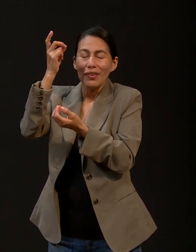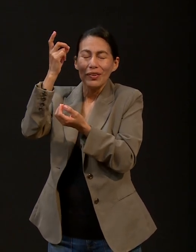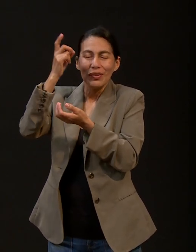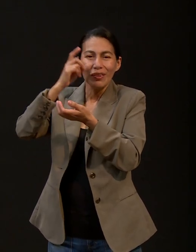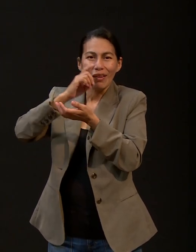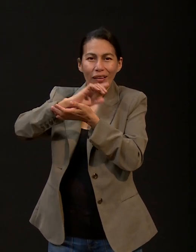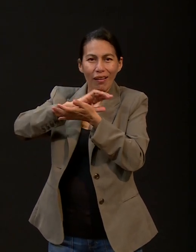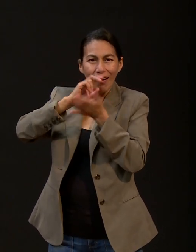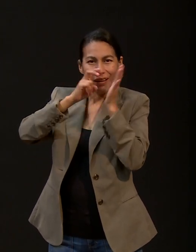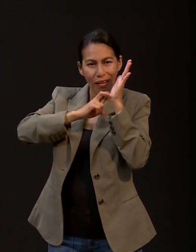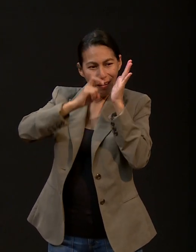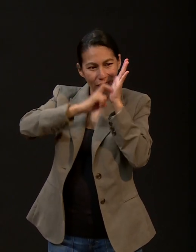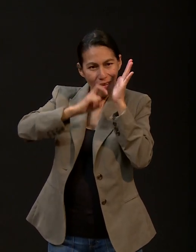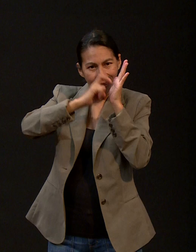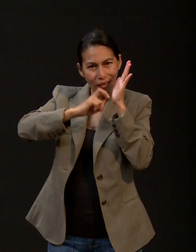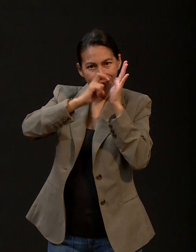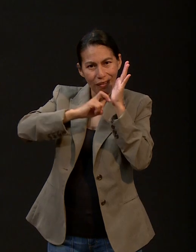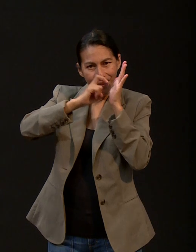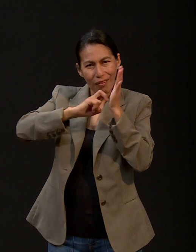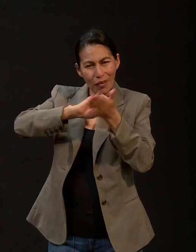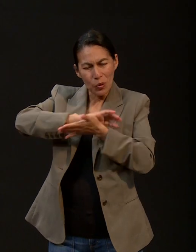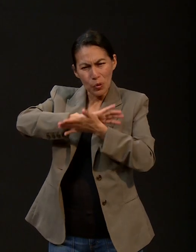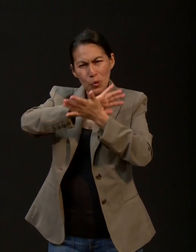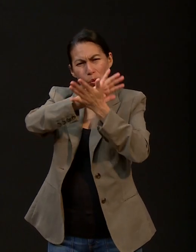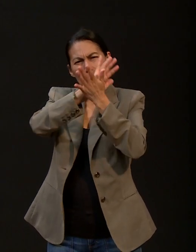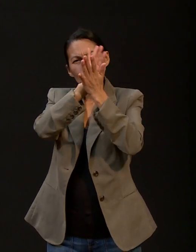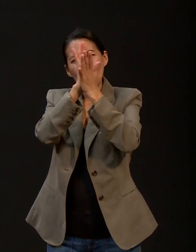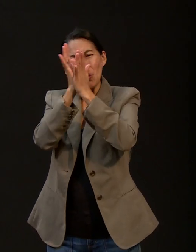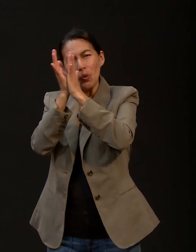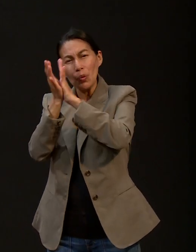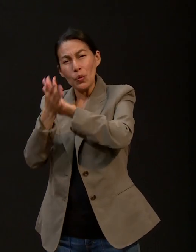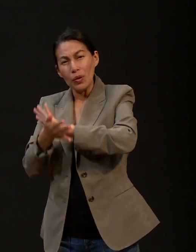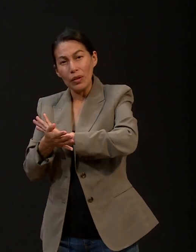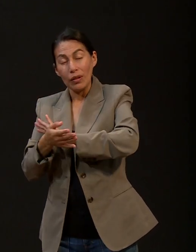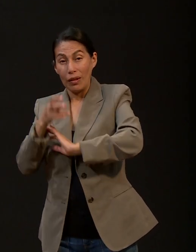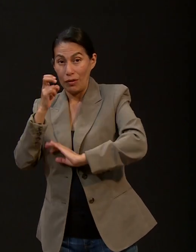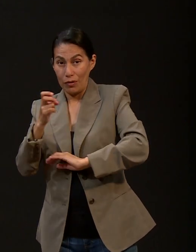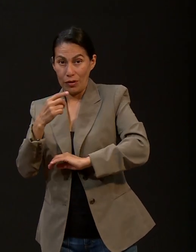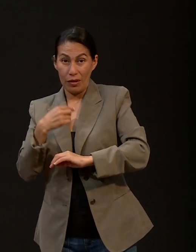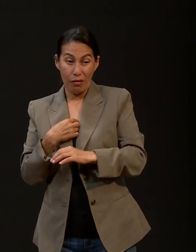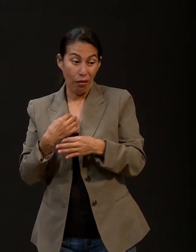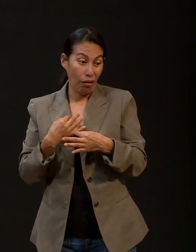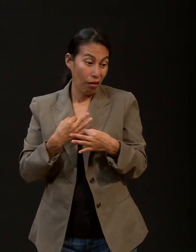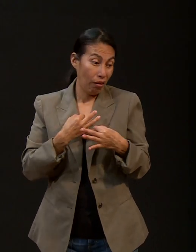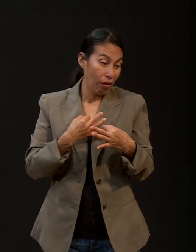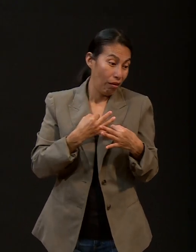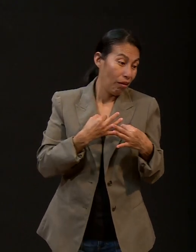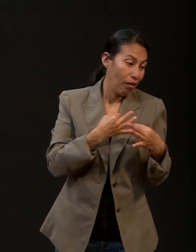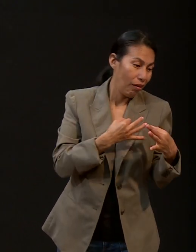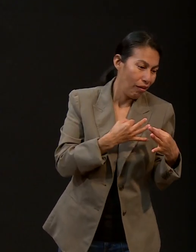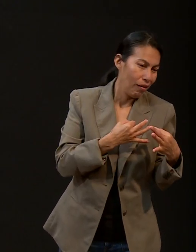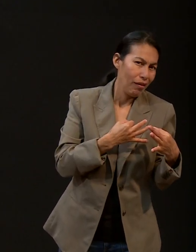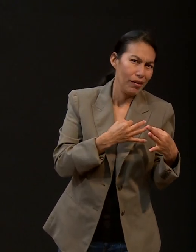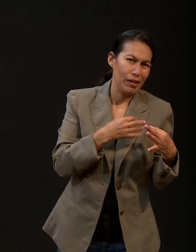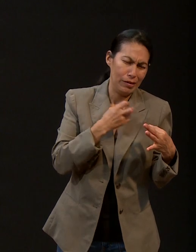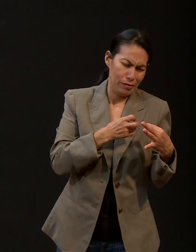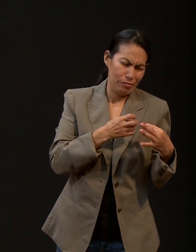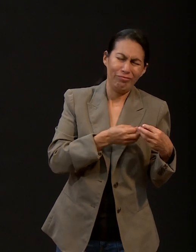mi fragilidad, mi debilidad, mis tentaciones, digámoslo así, las entrego en las manos de